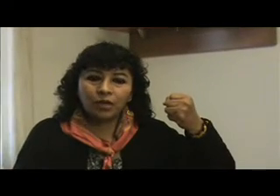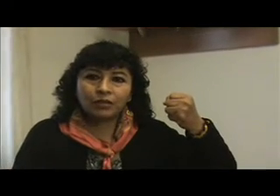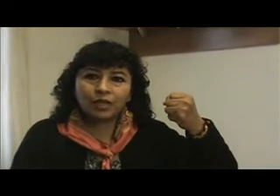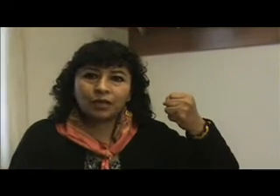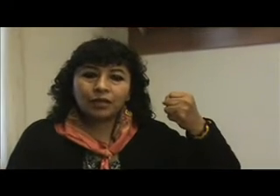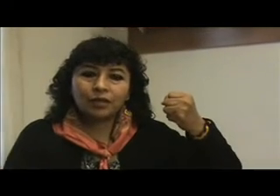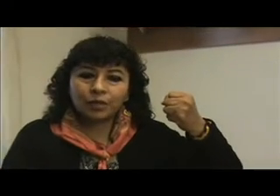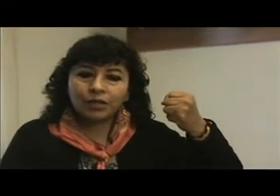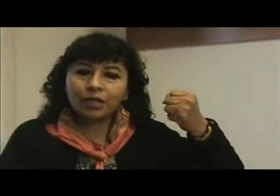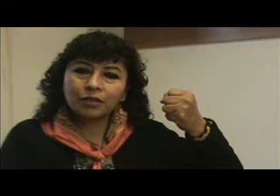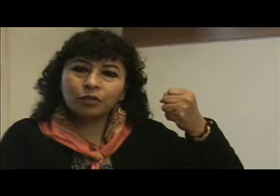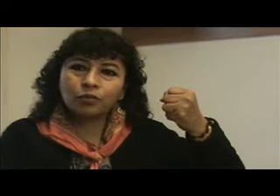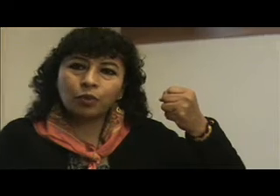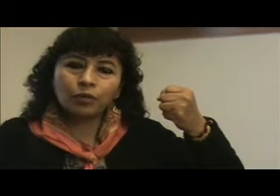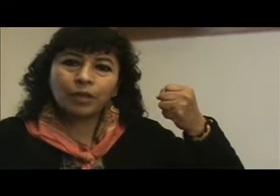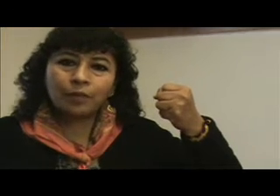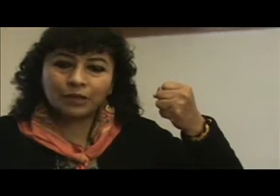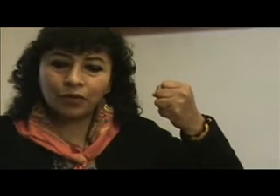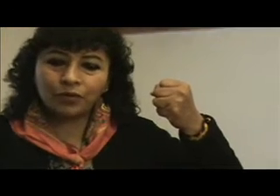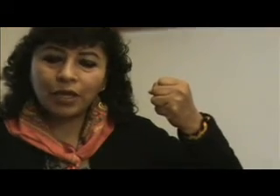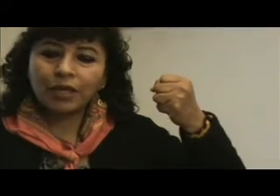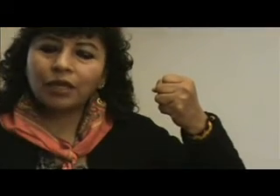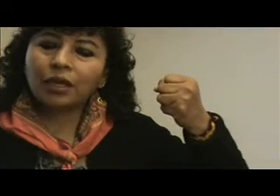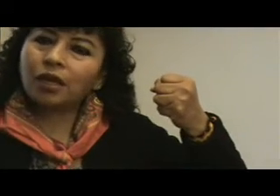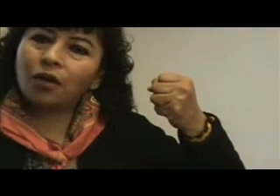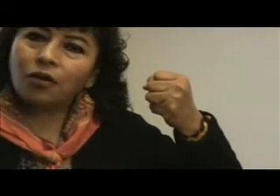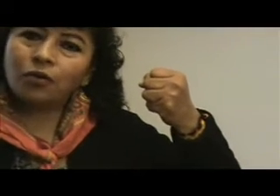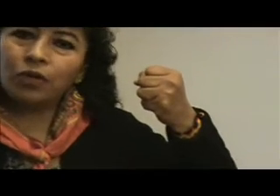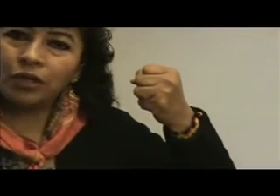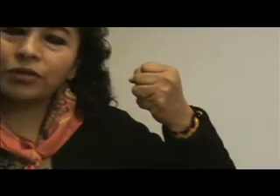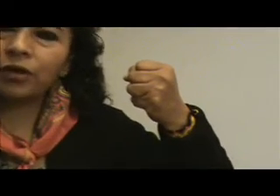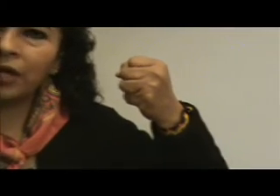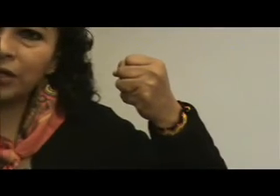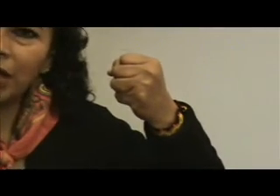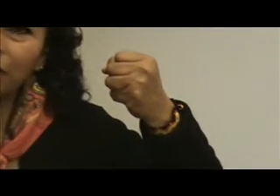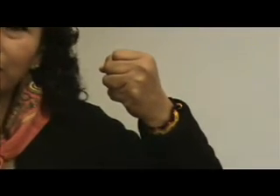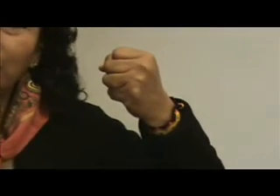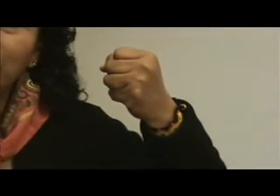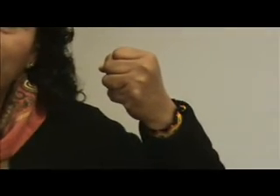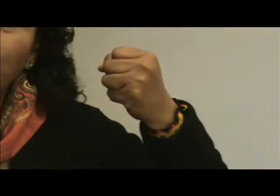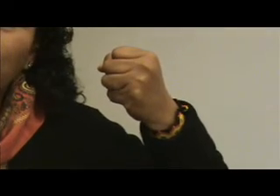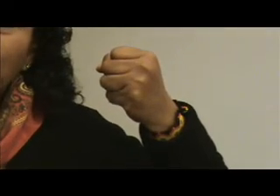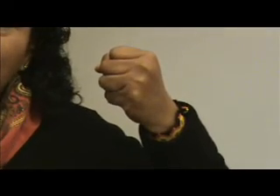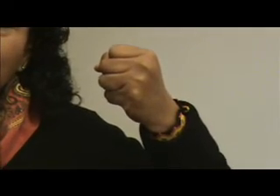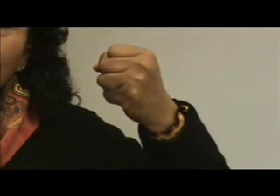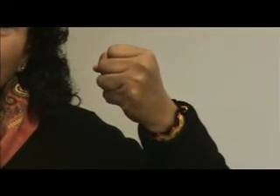violencia. Representa que somos pueblos campesinos y que unidos y organizados hemos logrado